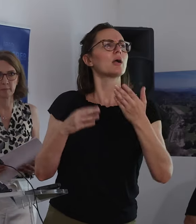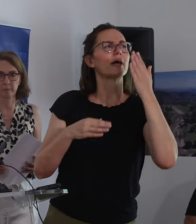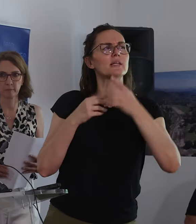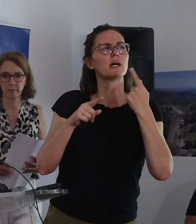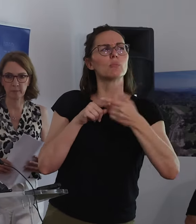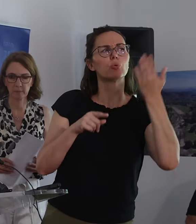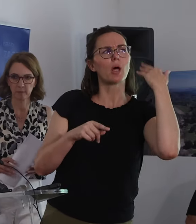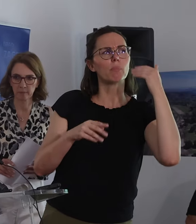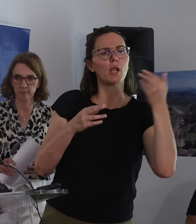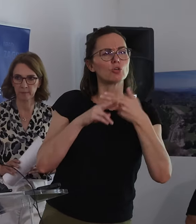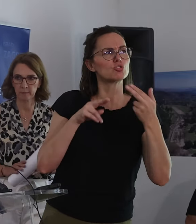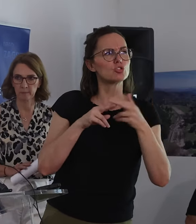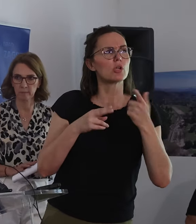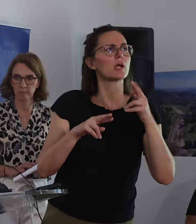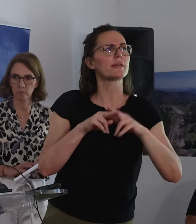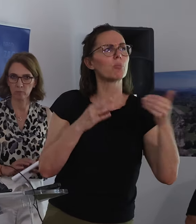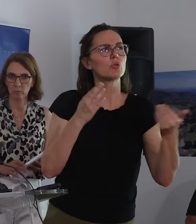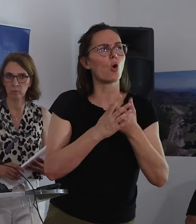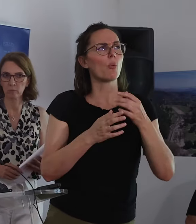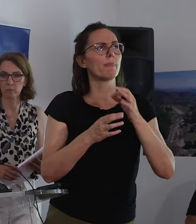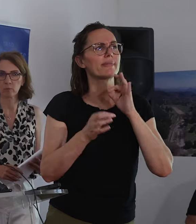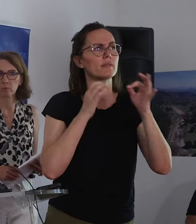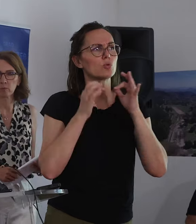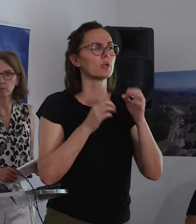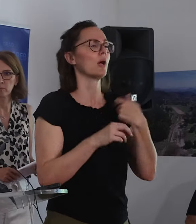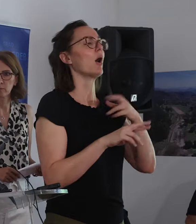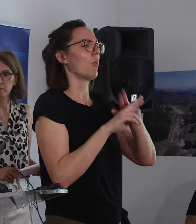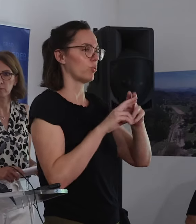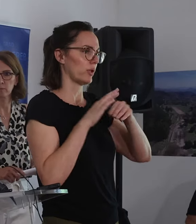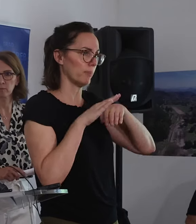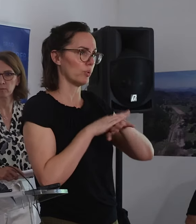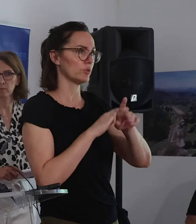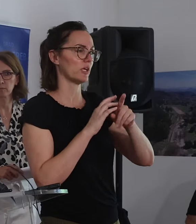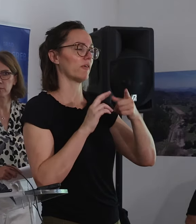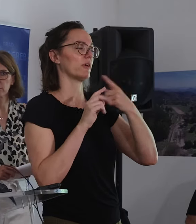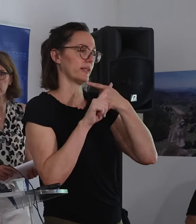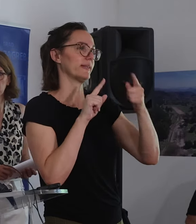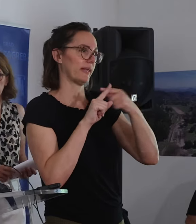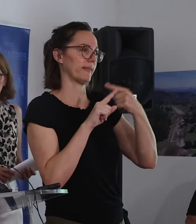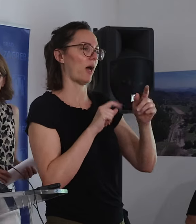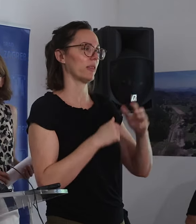će li biti neći? Evo, dobit ćete takve detalje od nadležnog ureda.